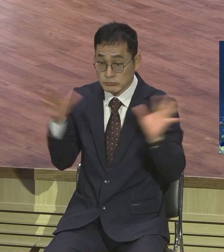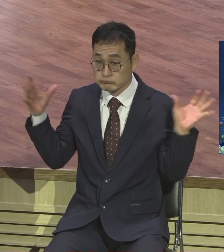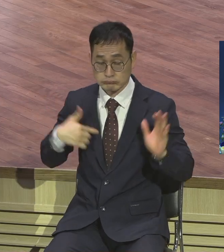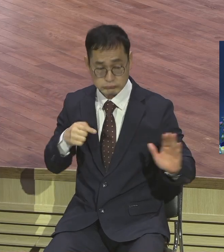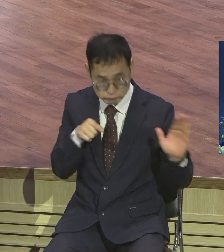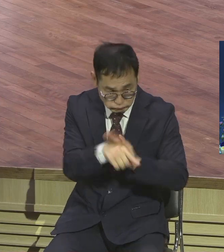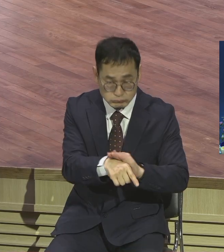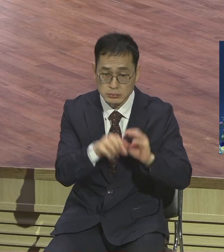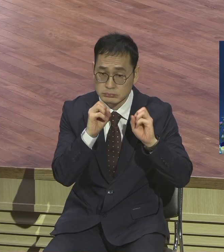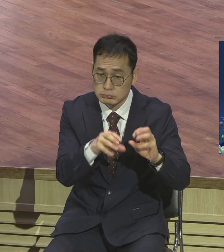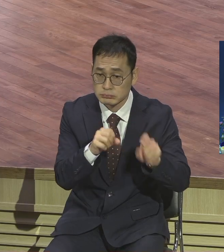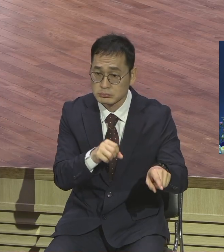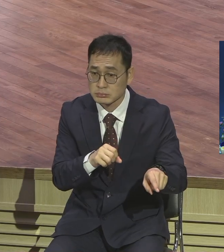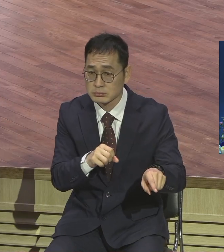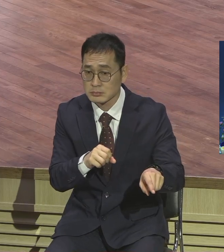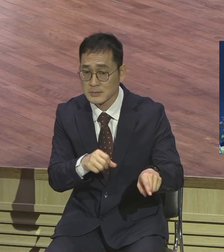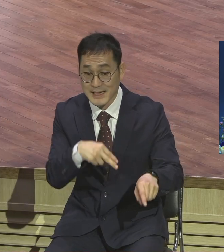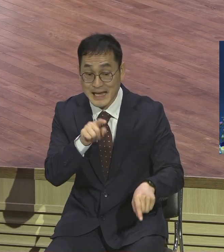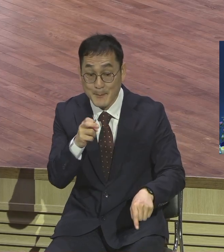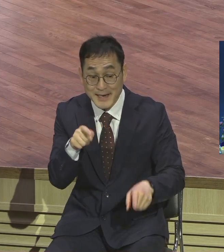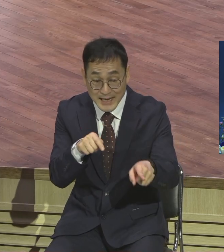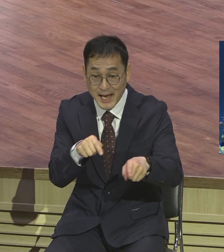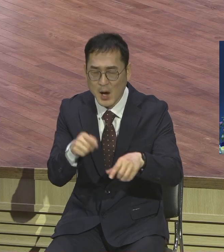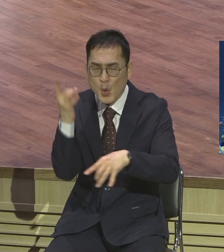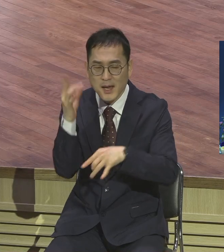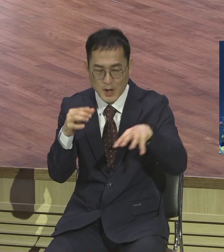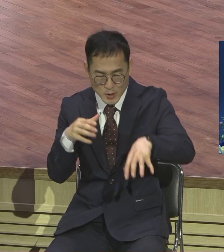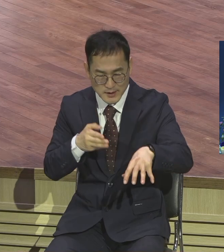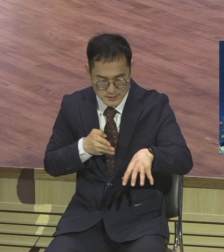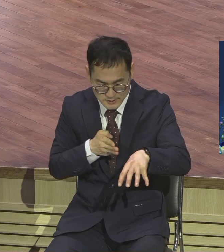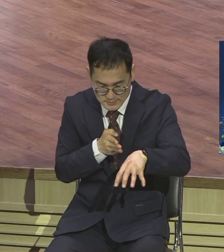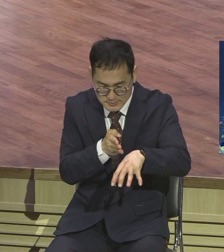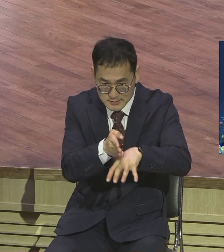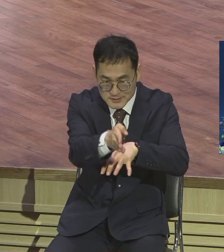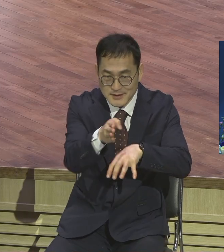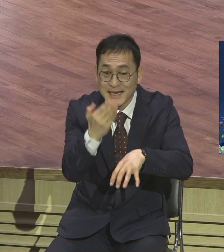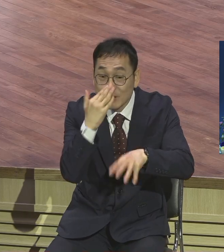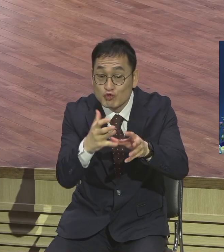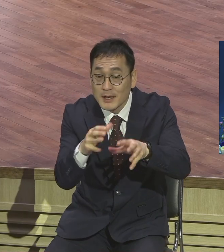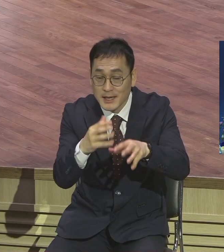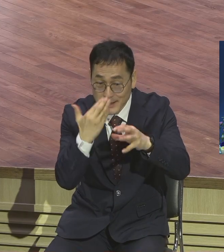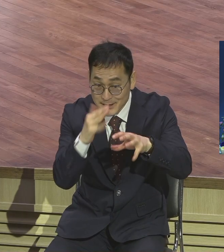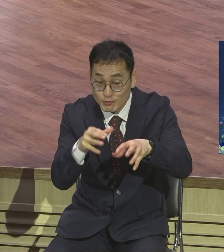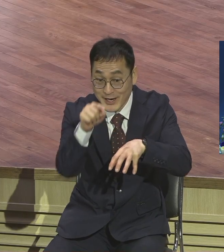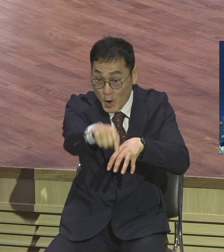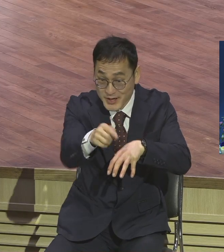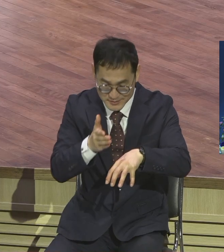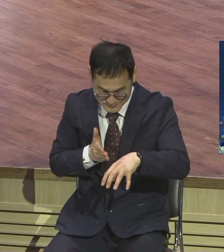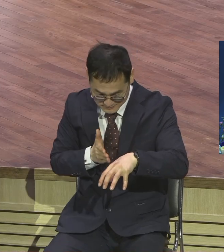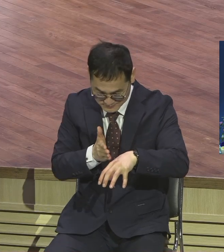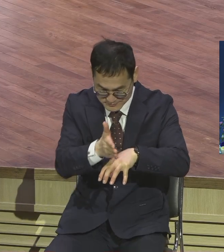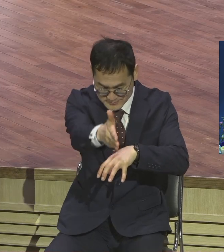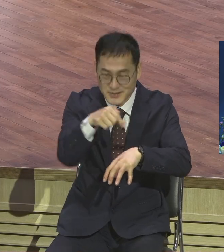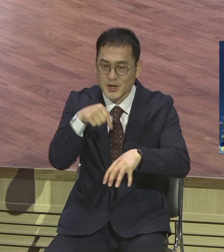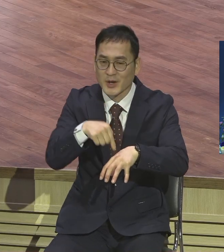그러니까 사마리아를 통과해야 될 과정이 되어서 가는데 예수님의 일행들을 받아주지 않았다 오랫동안